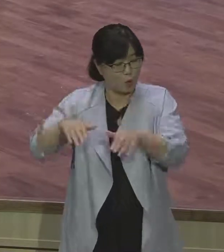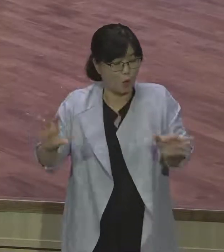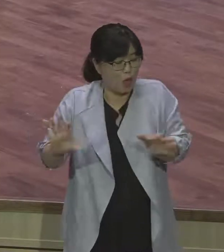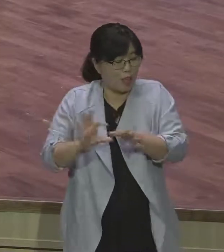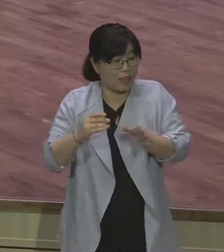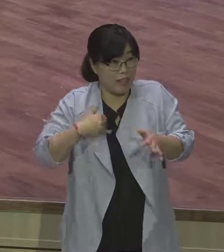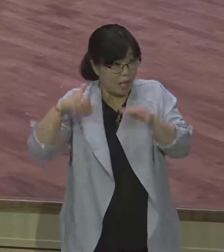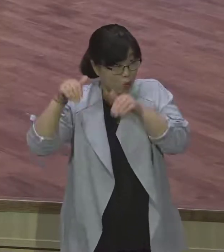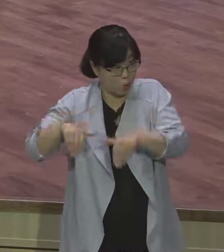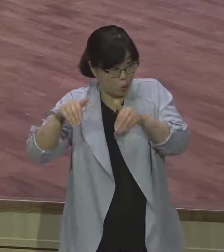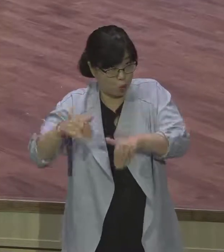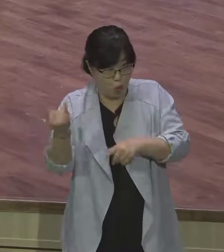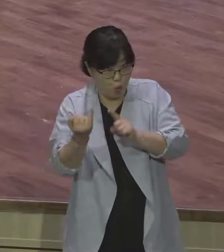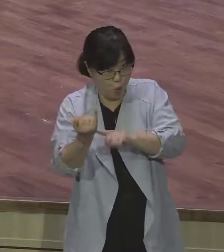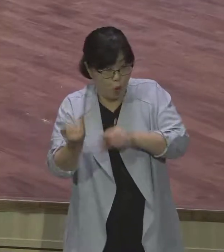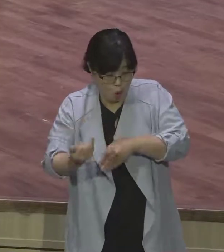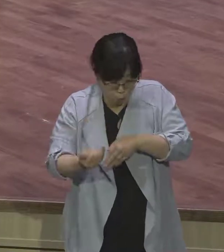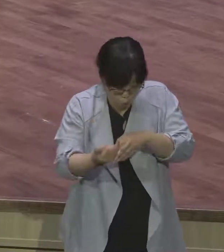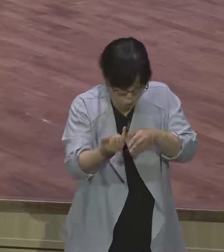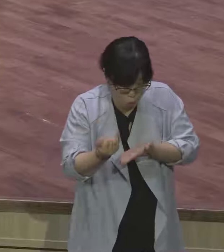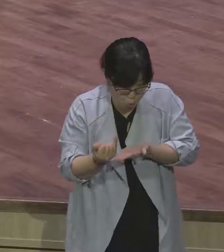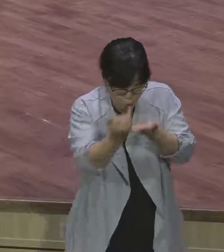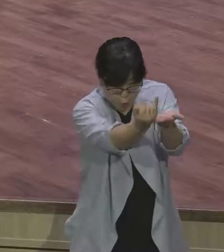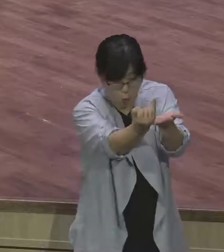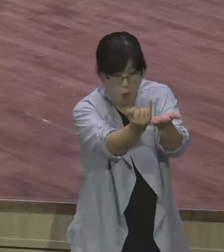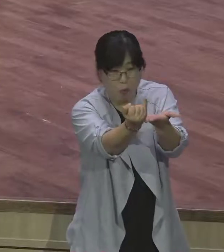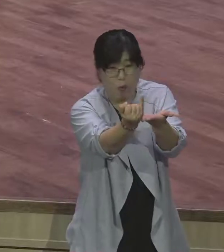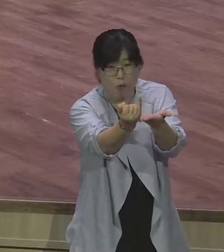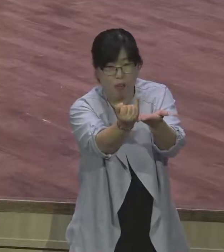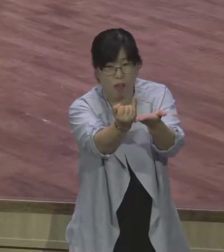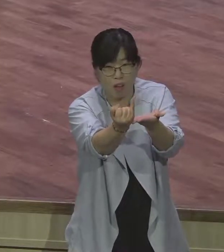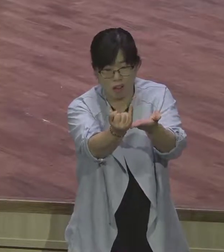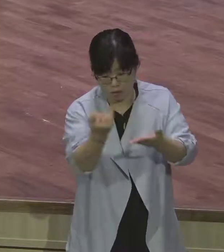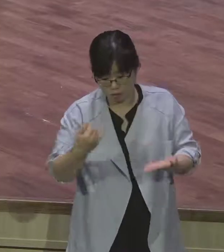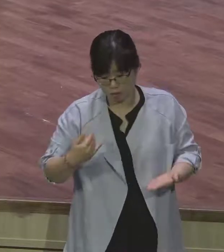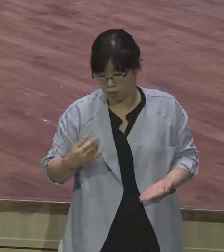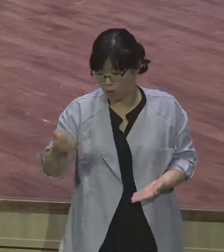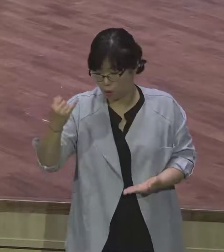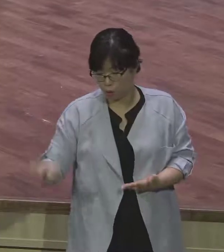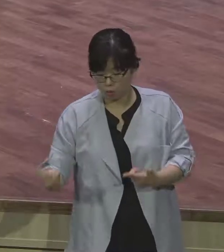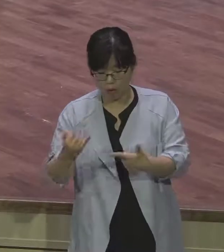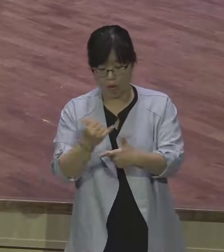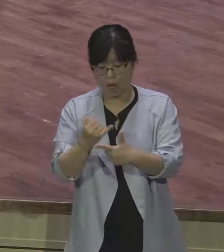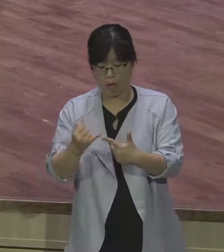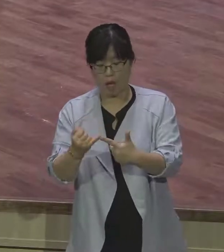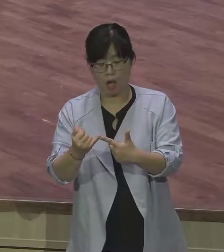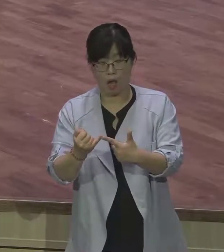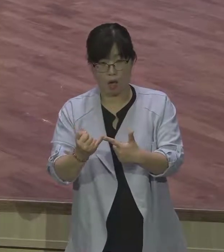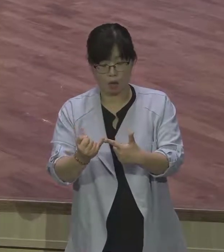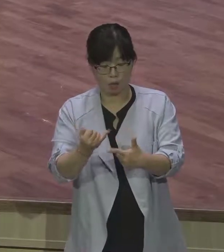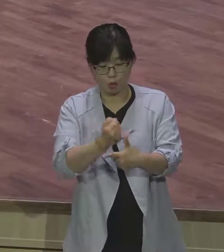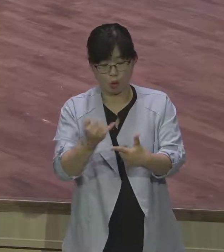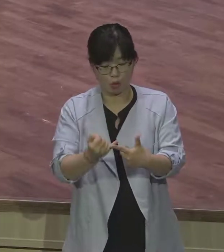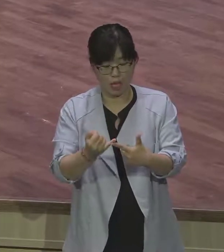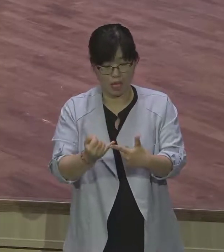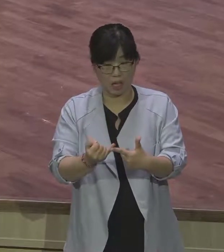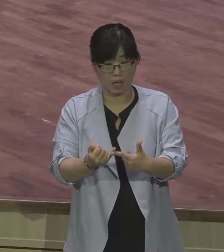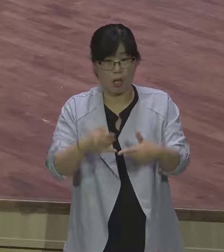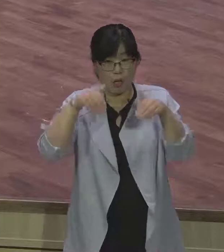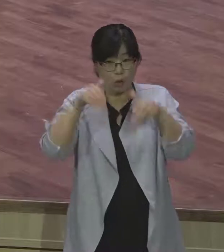여종도 또 첩을 줍니다. 야곱은 졸지 만돌아 너희나 되었어. 이래 가지고 막 아이고